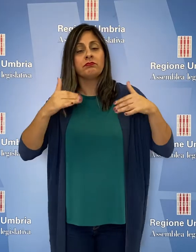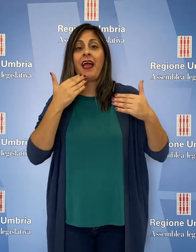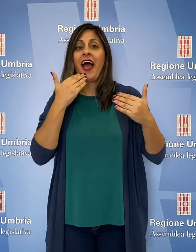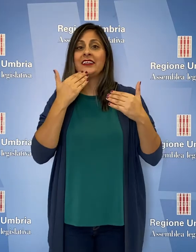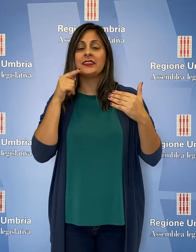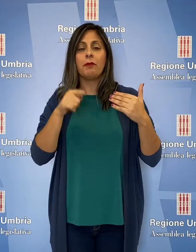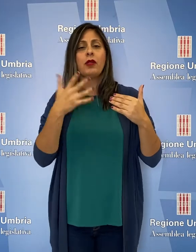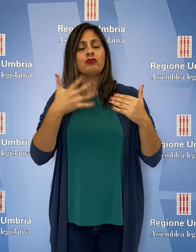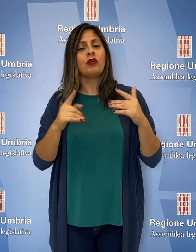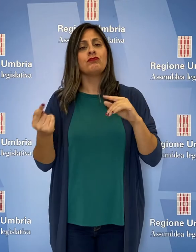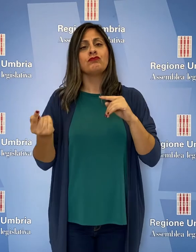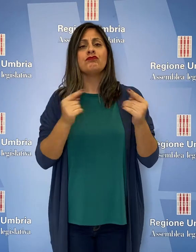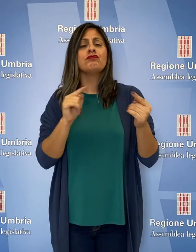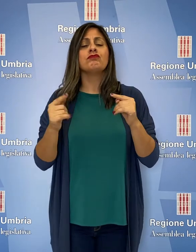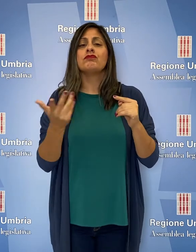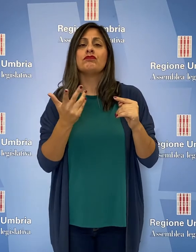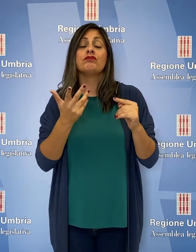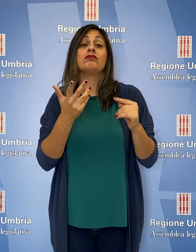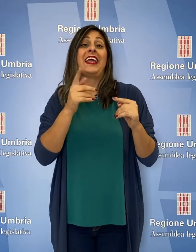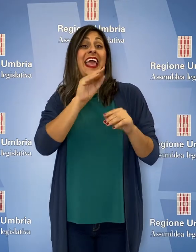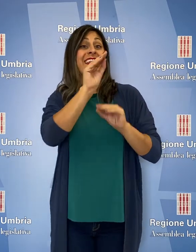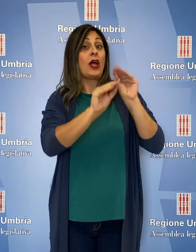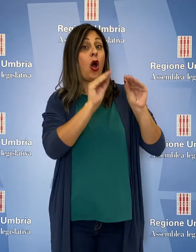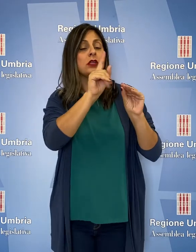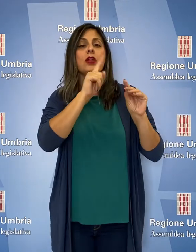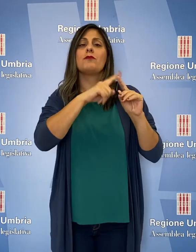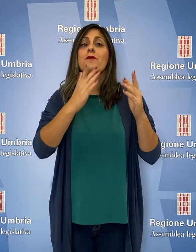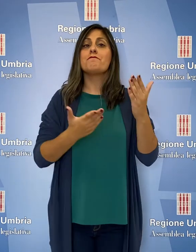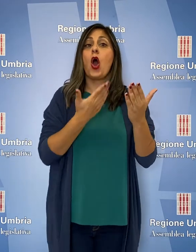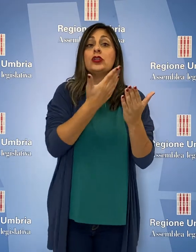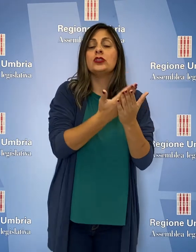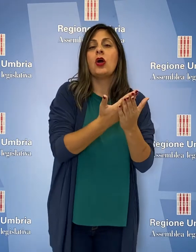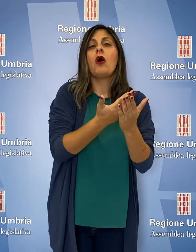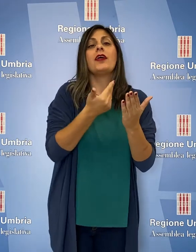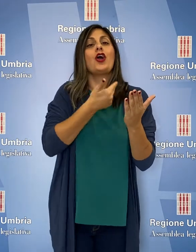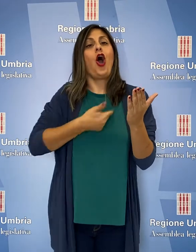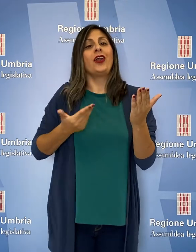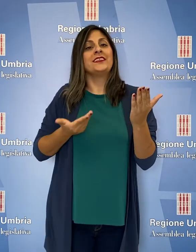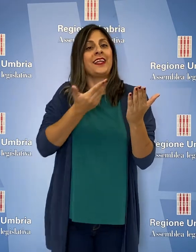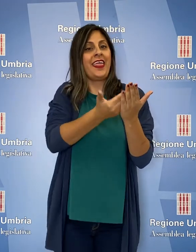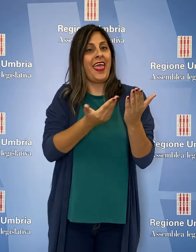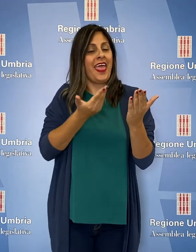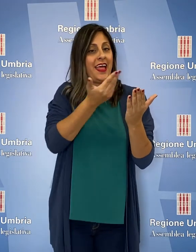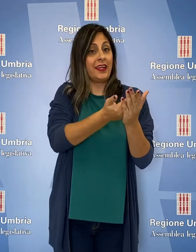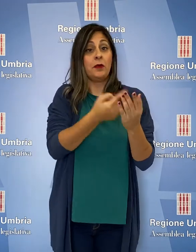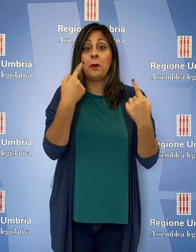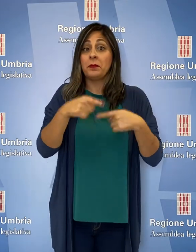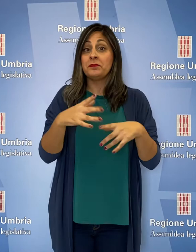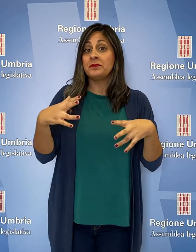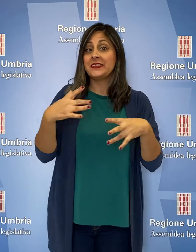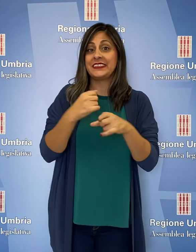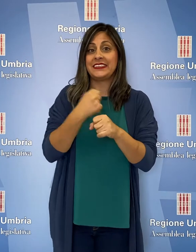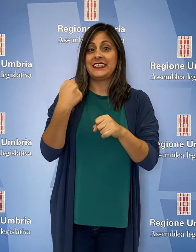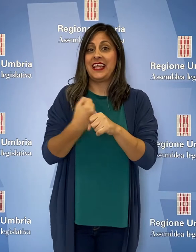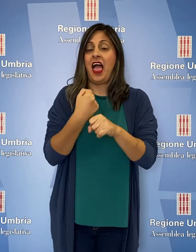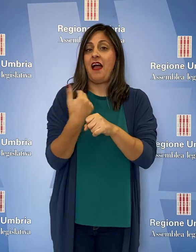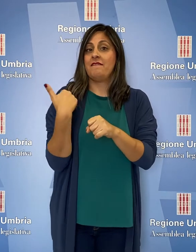sono state discusse interrogazioni in mozioni presentate dai consiglieri. Questa la sintesi dei lavori.